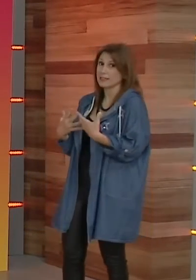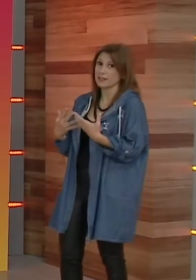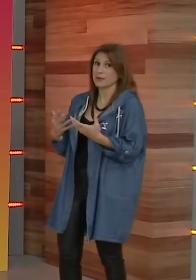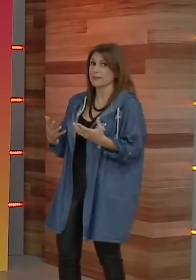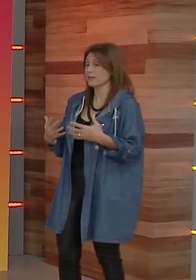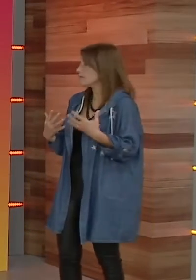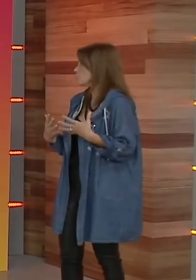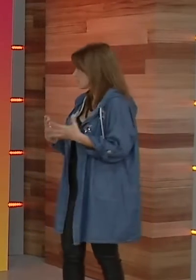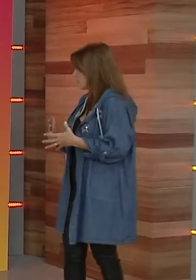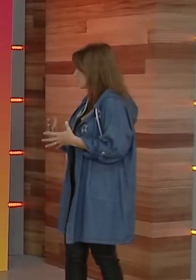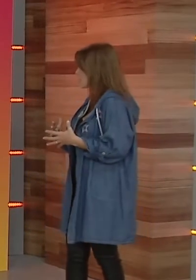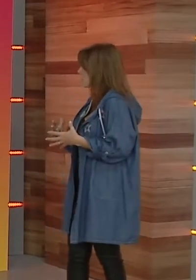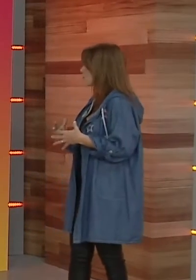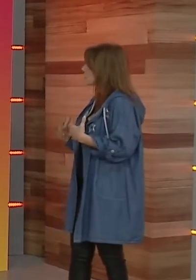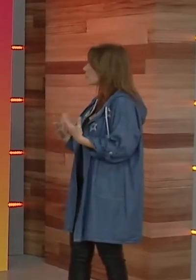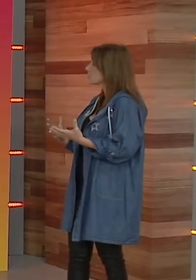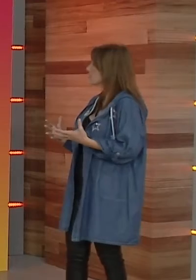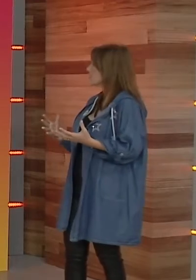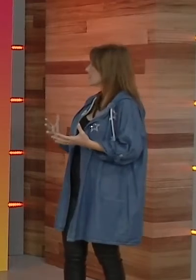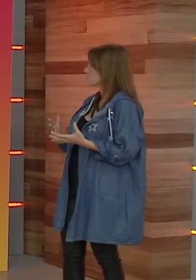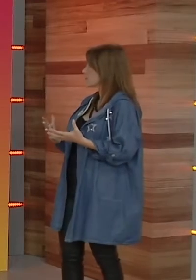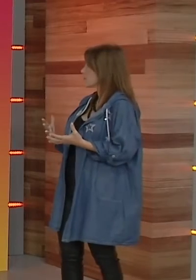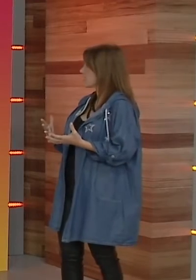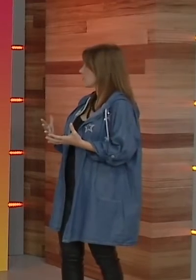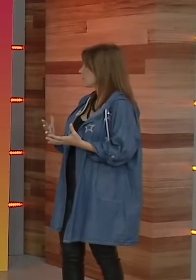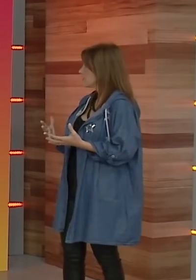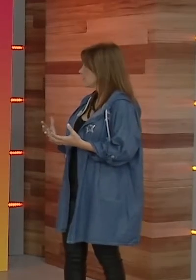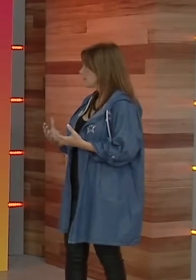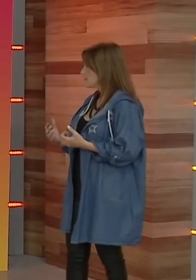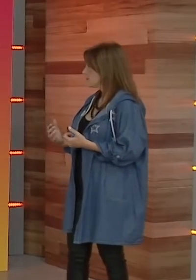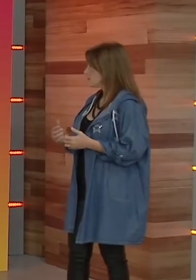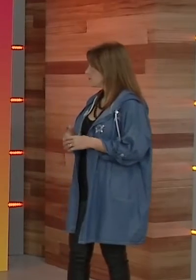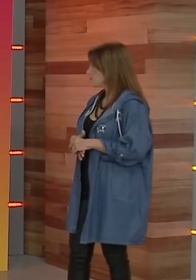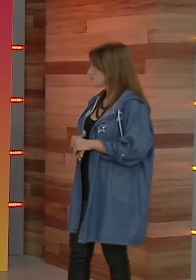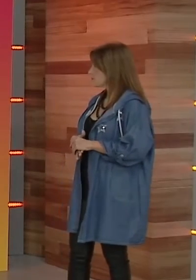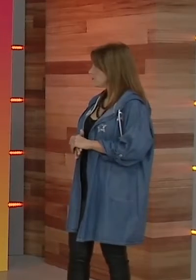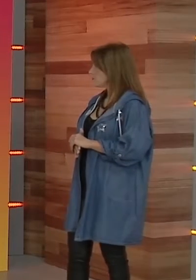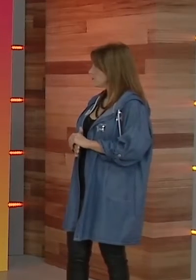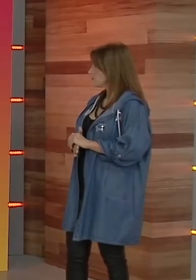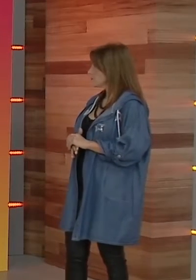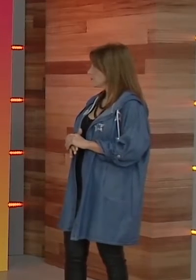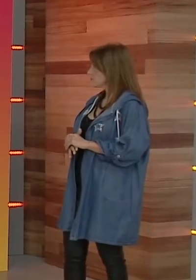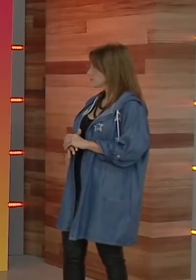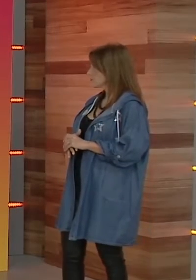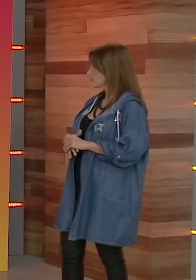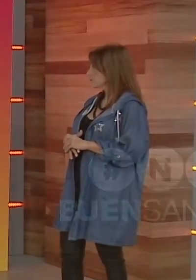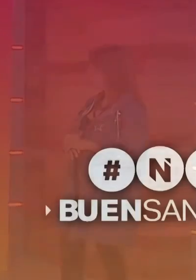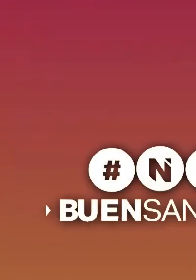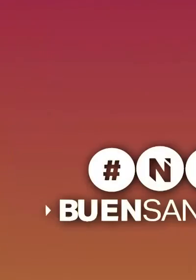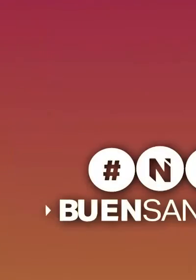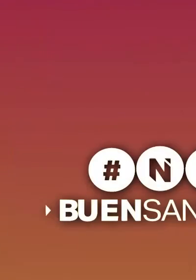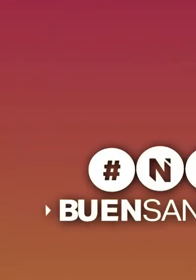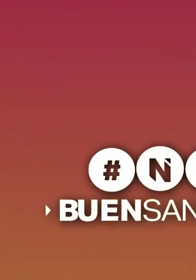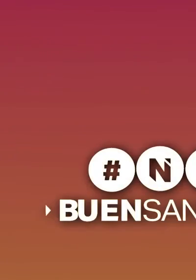aprender y que además tenemos esa responsabilidad, pero ¿a quién más está dirigido este seminario? A diseñadores, toda la gente que está en diseño,